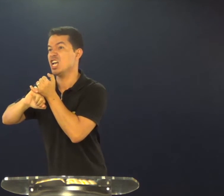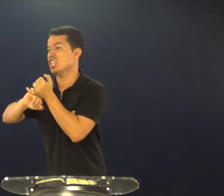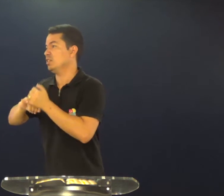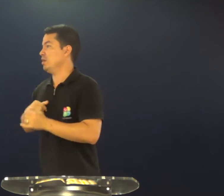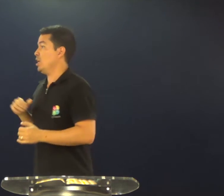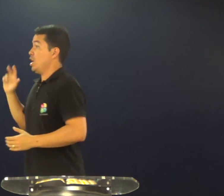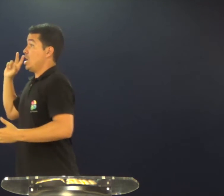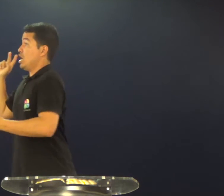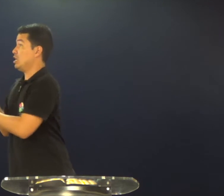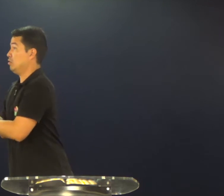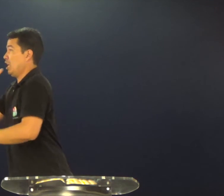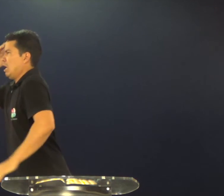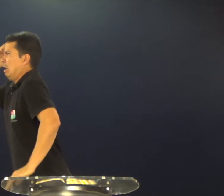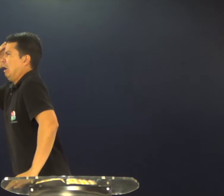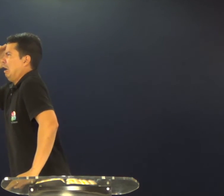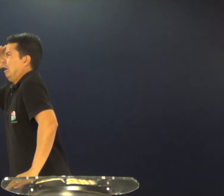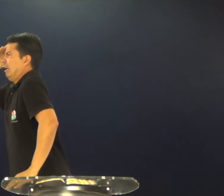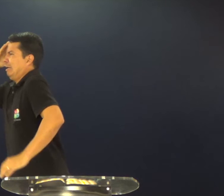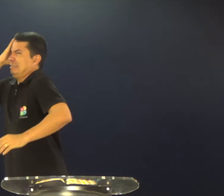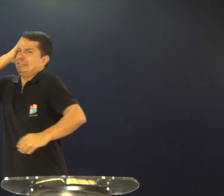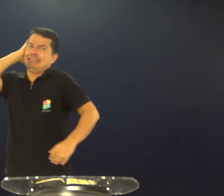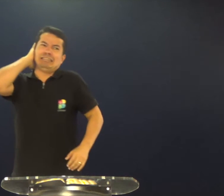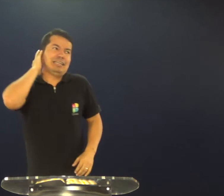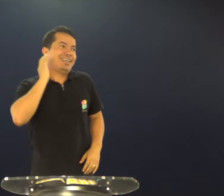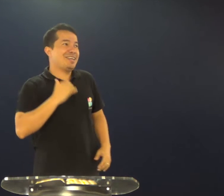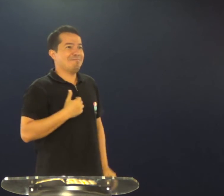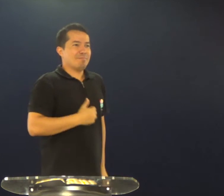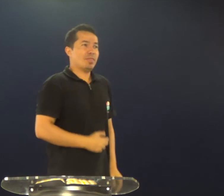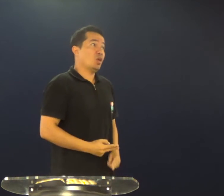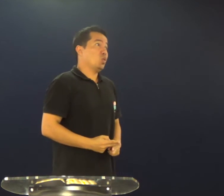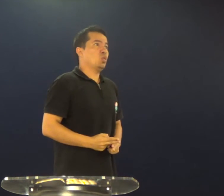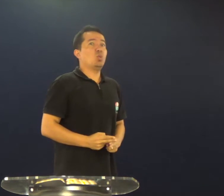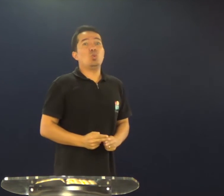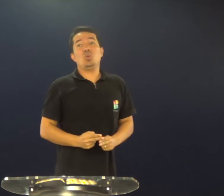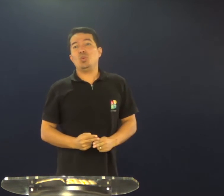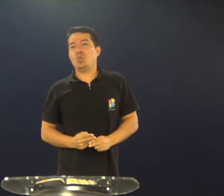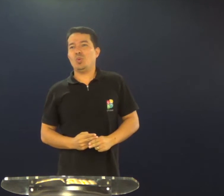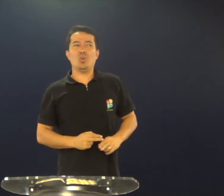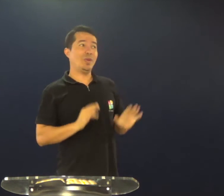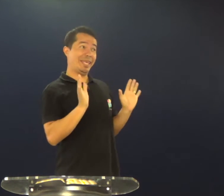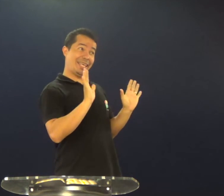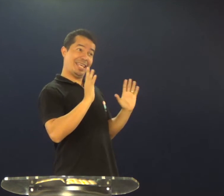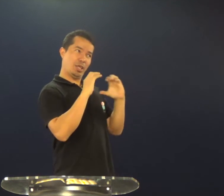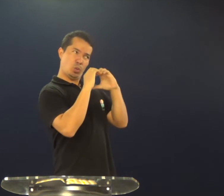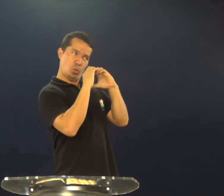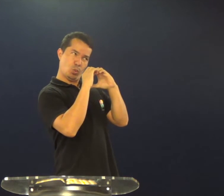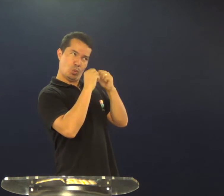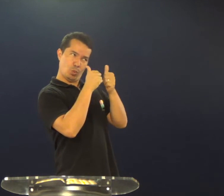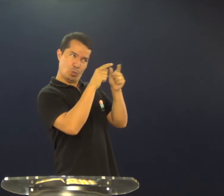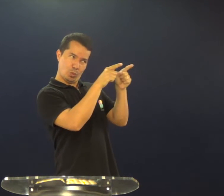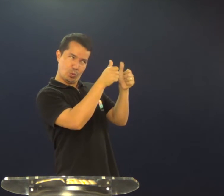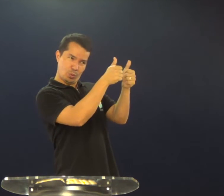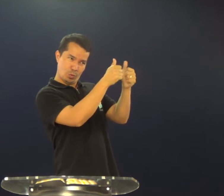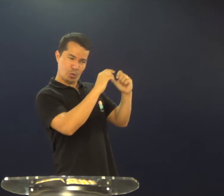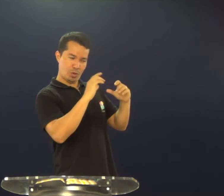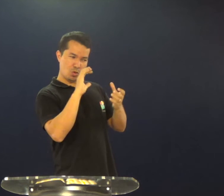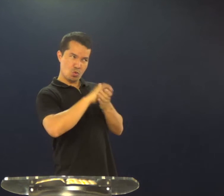oportunidade, e você trai. Aí você pensa, puxa vida, errei, me arrependi, chega lá disfarçando,